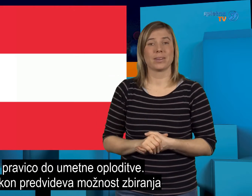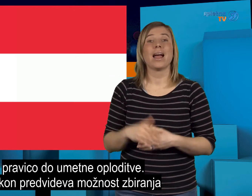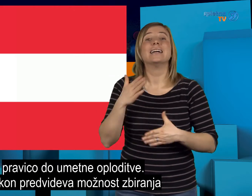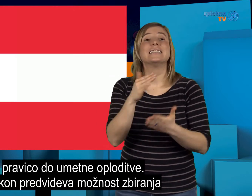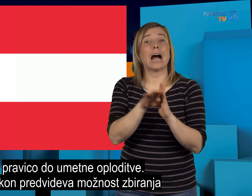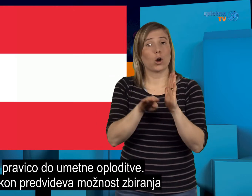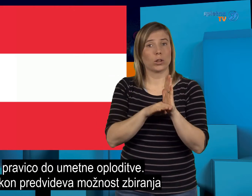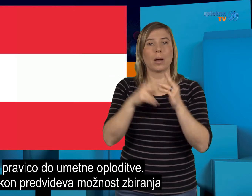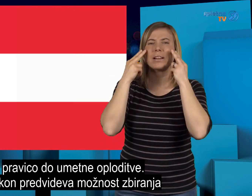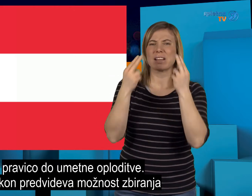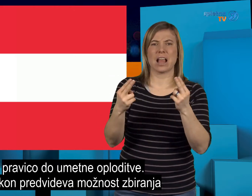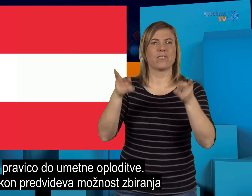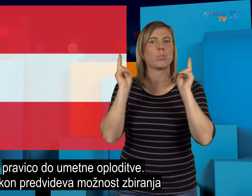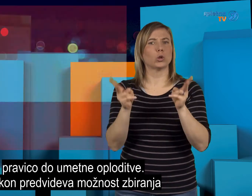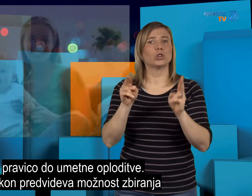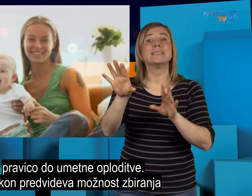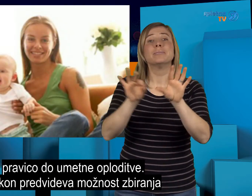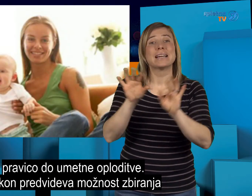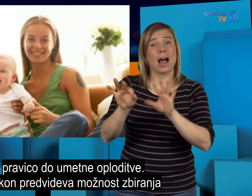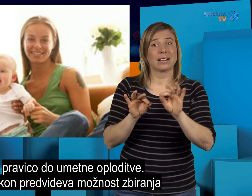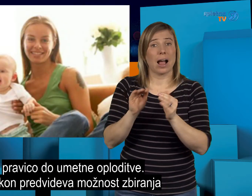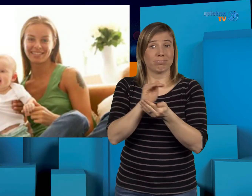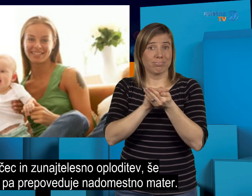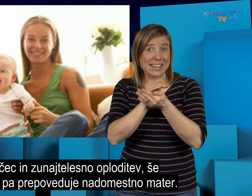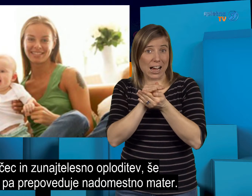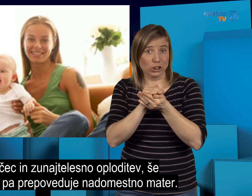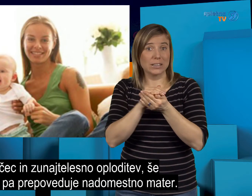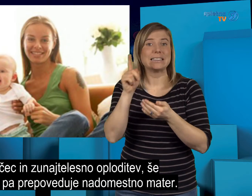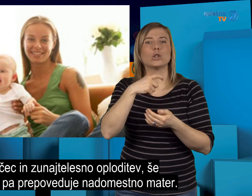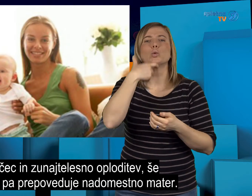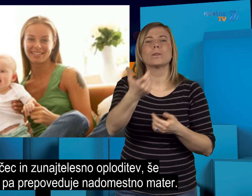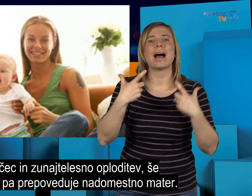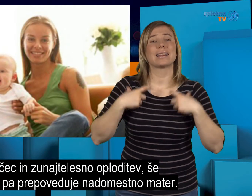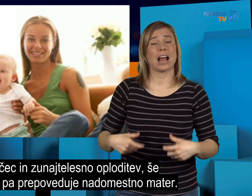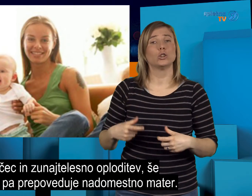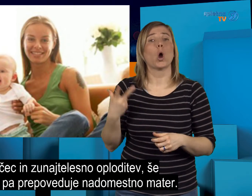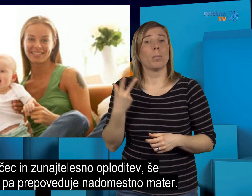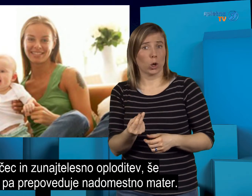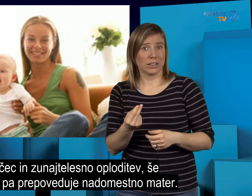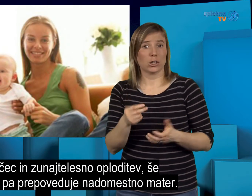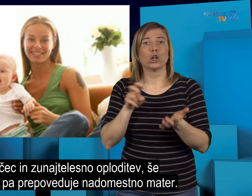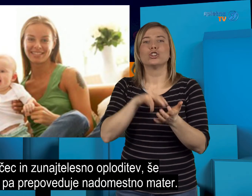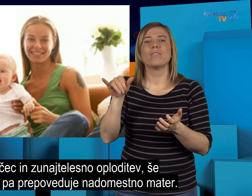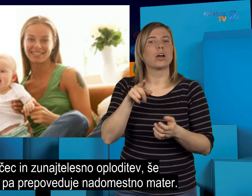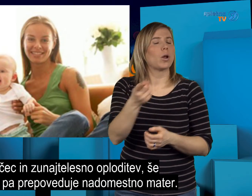Zakon predvideva možnost zbiranja jajčec in zunajtelesno oploditev, še vedno pa prepoveduje na domestno mater.